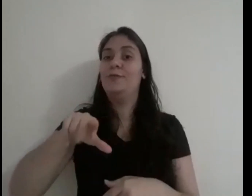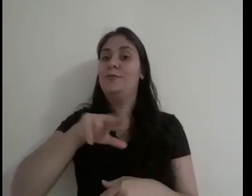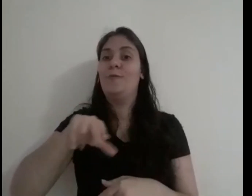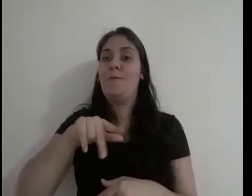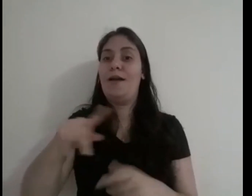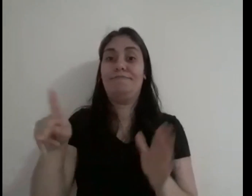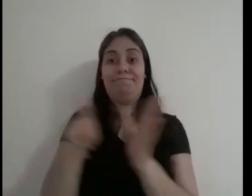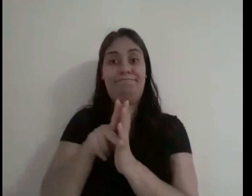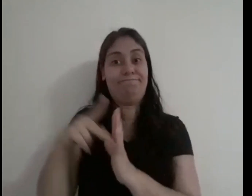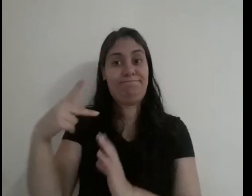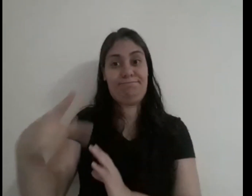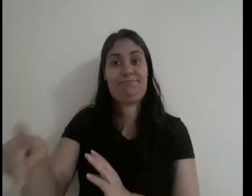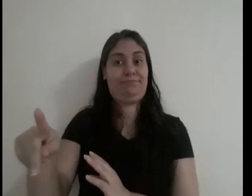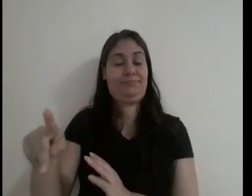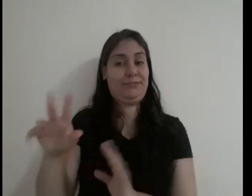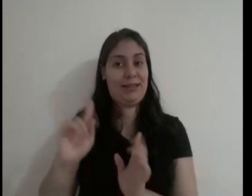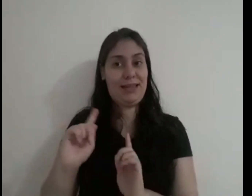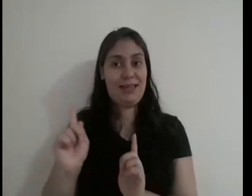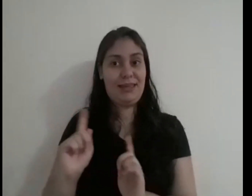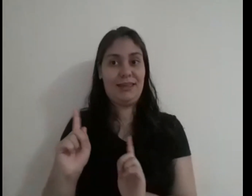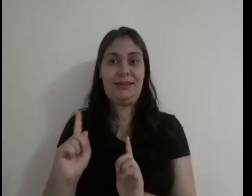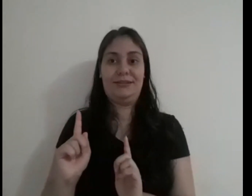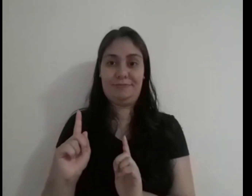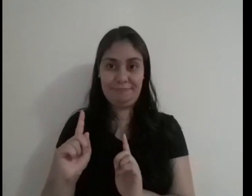Era, na verdade,